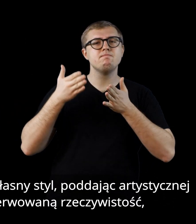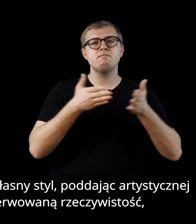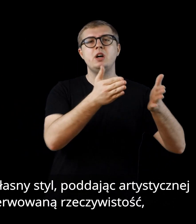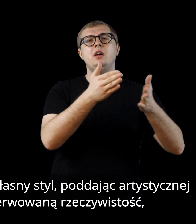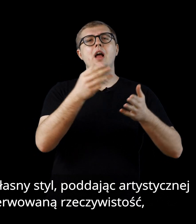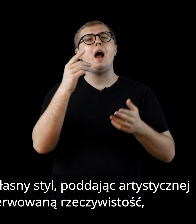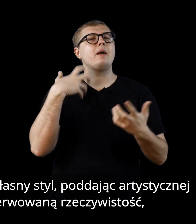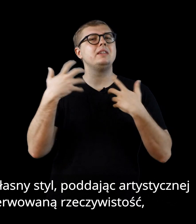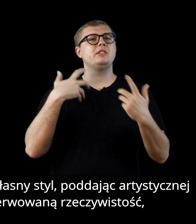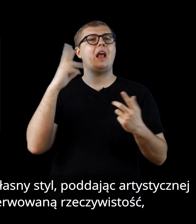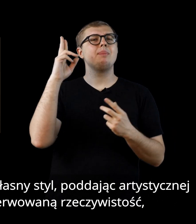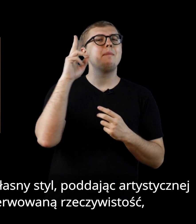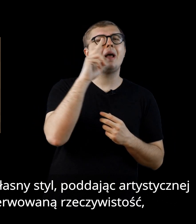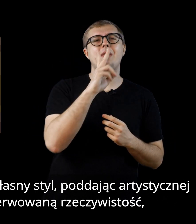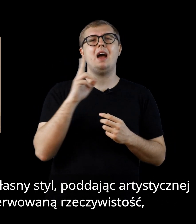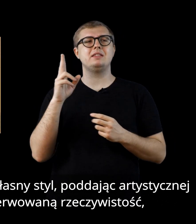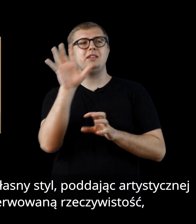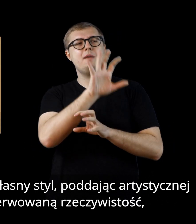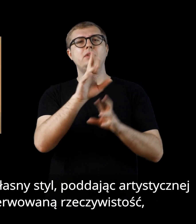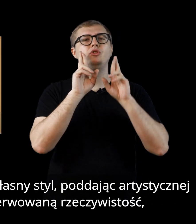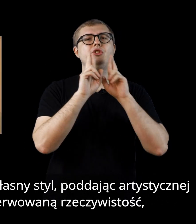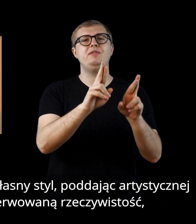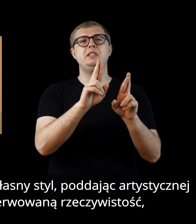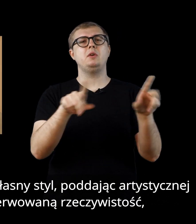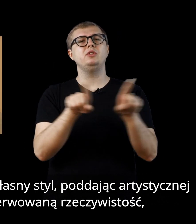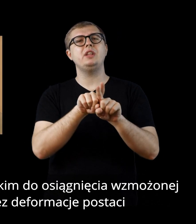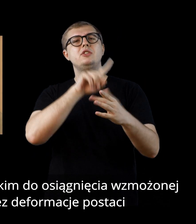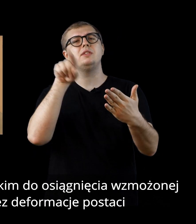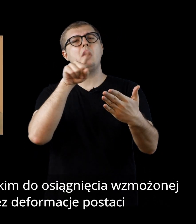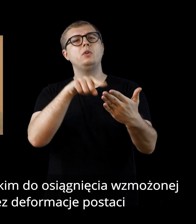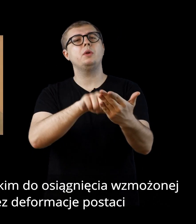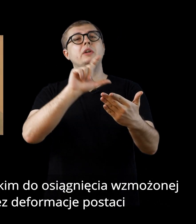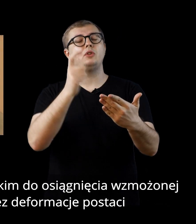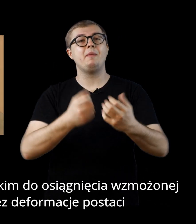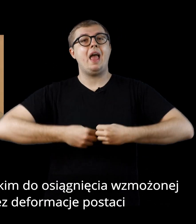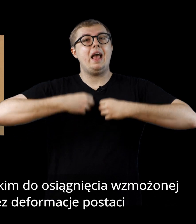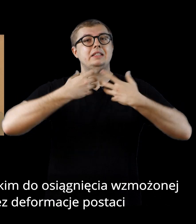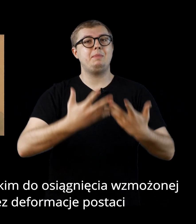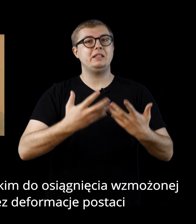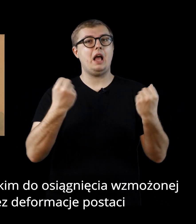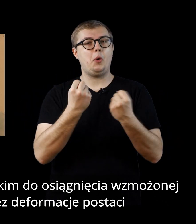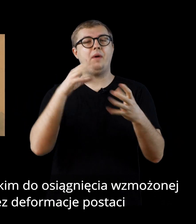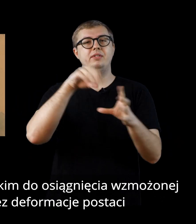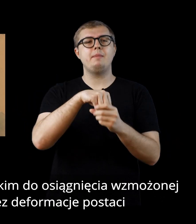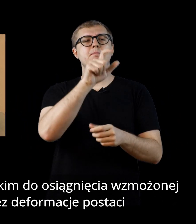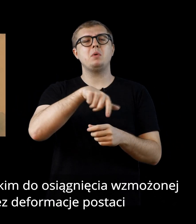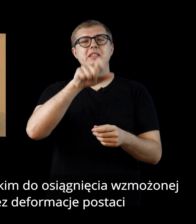poddając artystycznej interpretacji zaobserwowaną rzeczywistość, zmierzając przede wszystkim do osiągnięcia wzmożonej